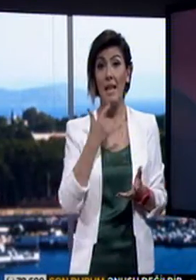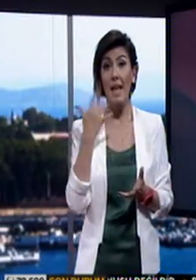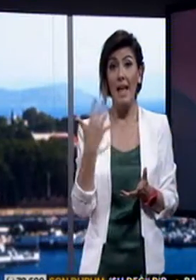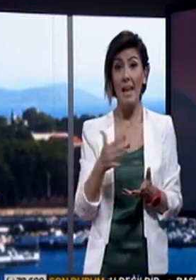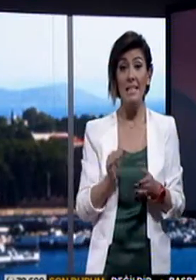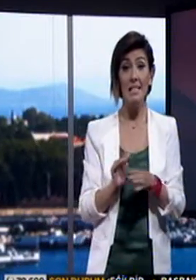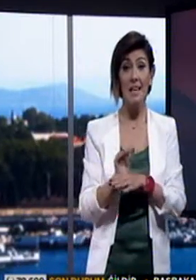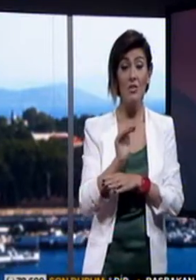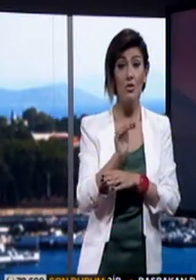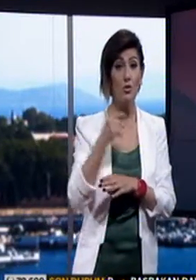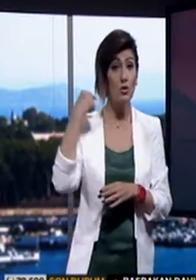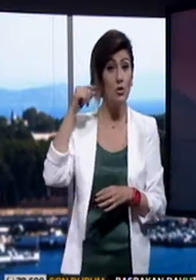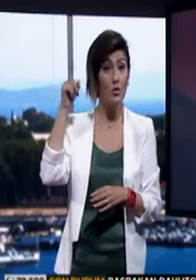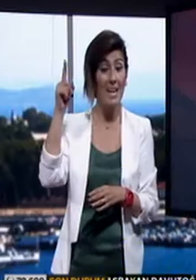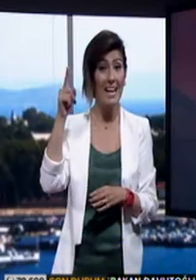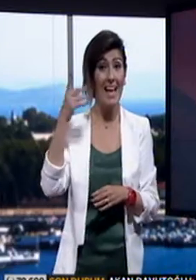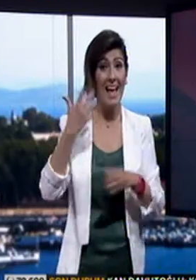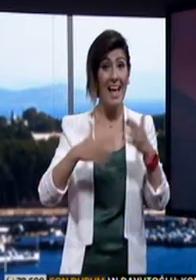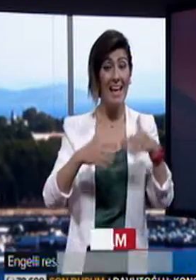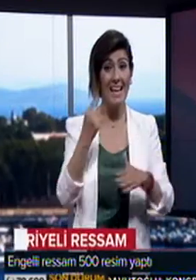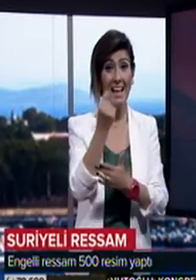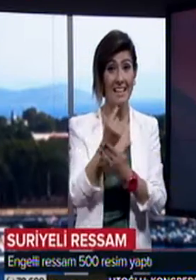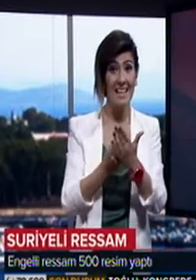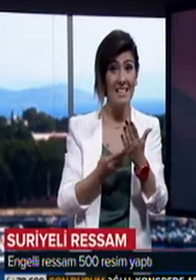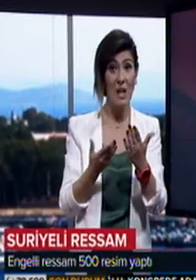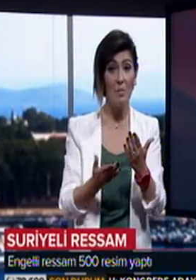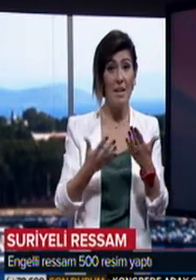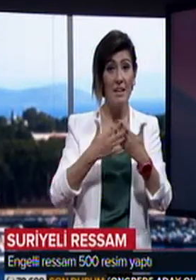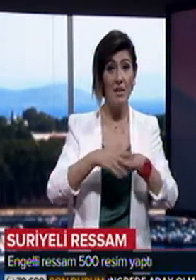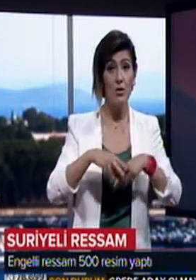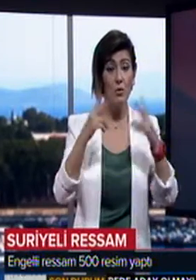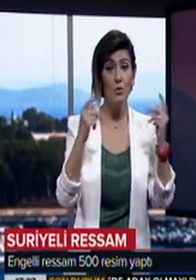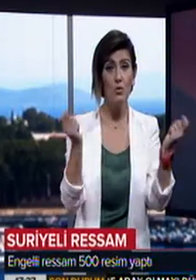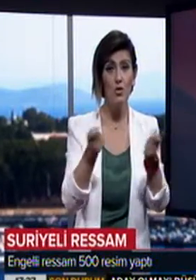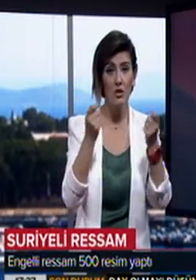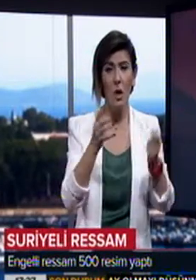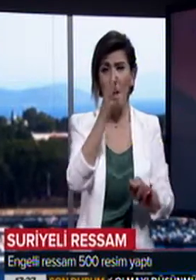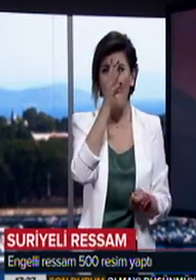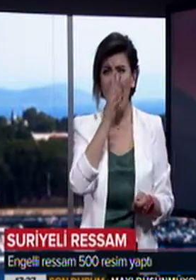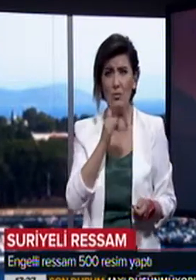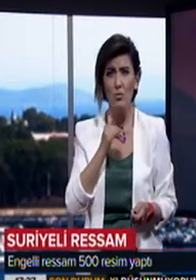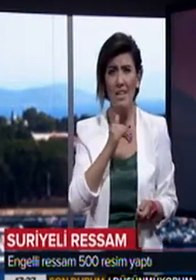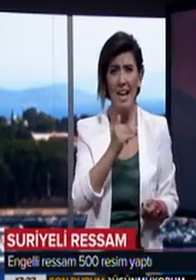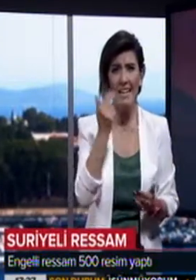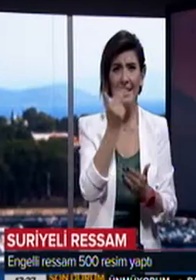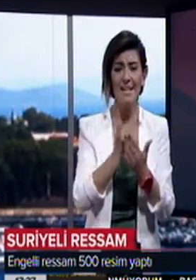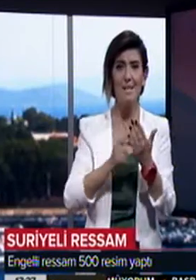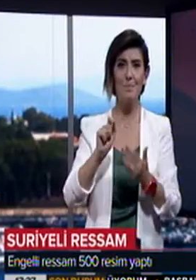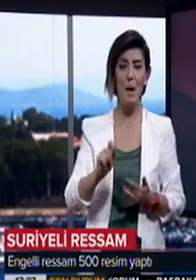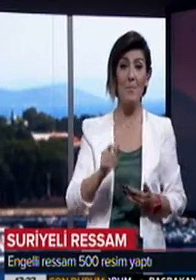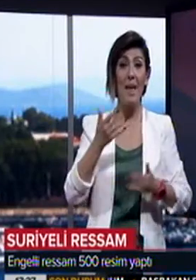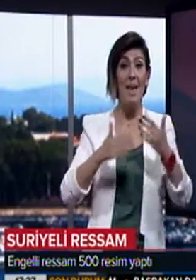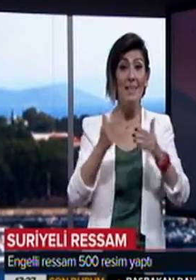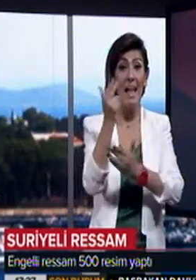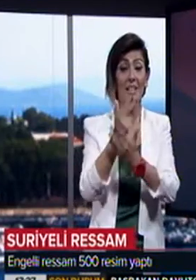Elazığ'da yaşayan Suriyeli engelli ressam gece gündüz çalıştı, 500'e yakın resim yaptı.